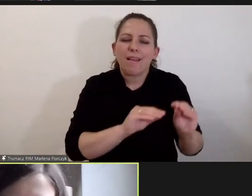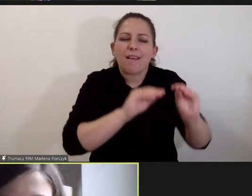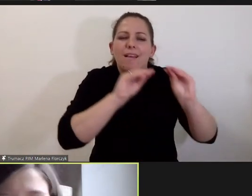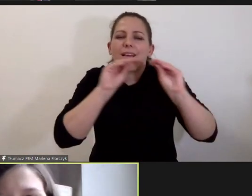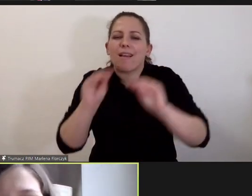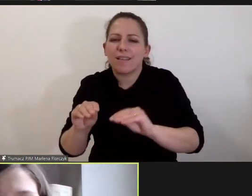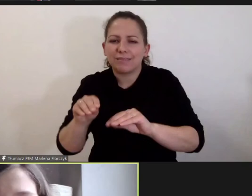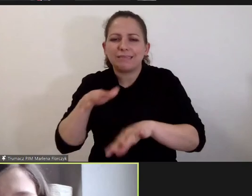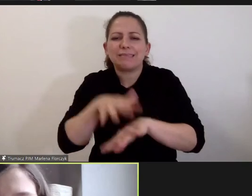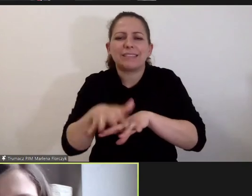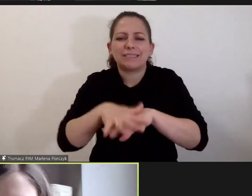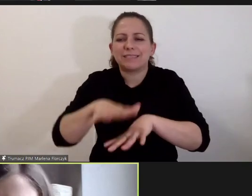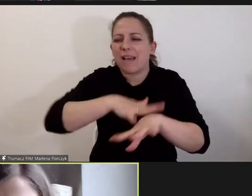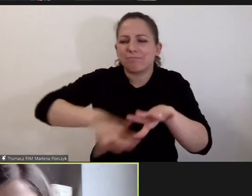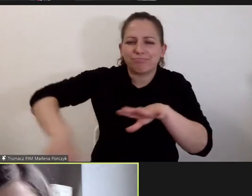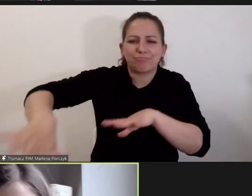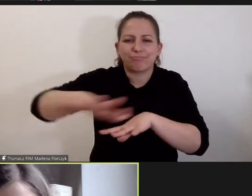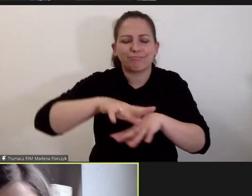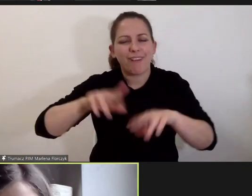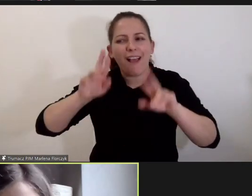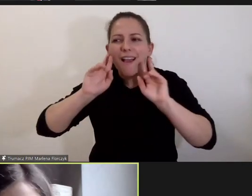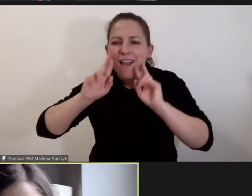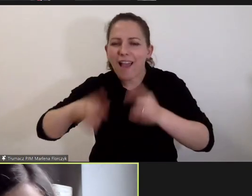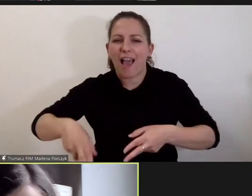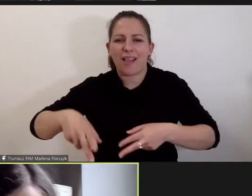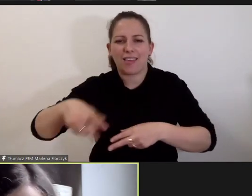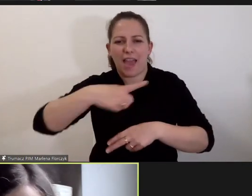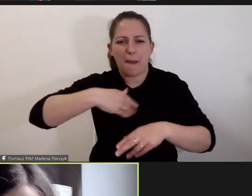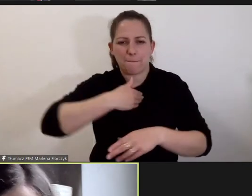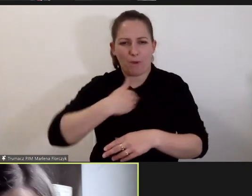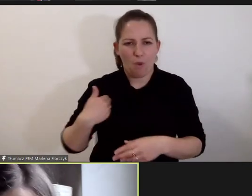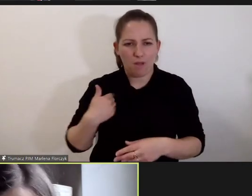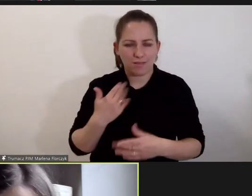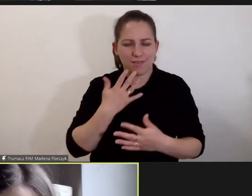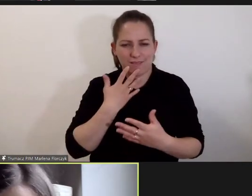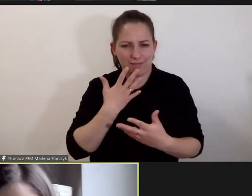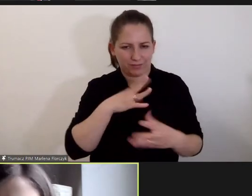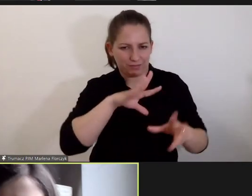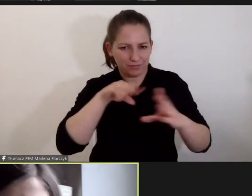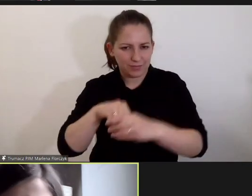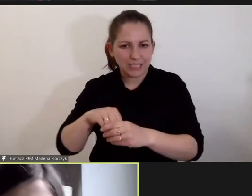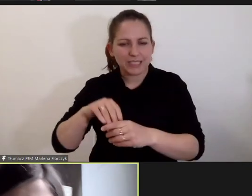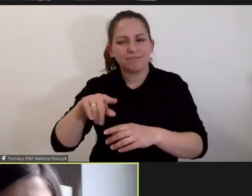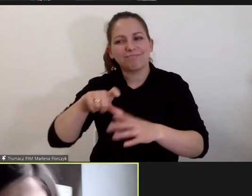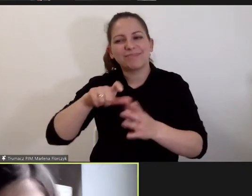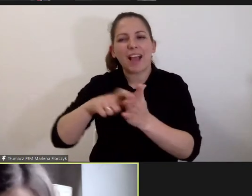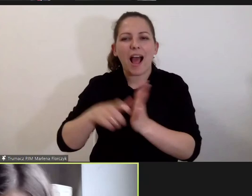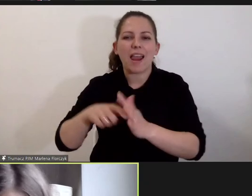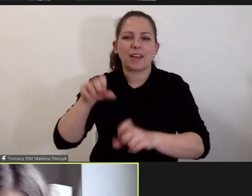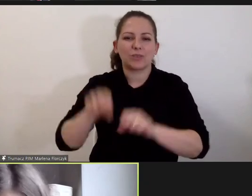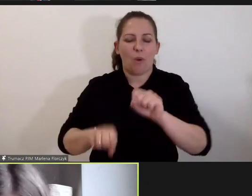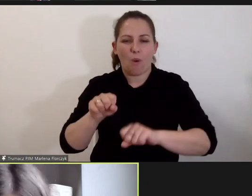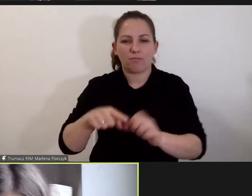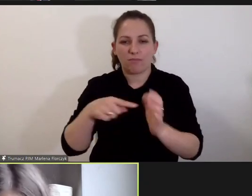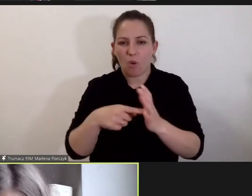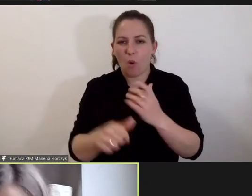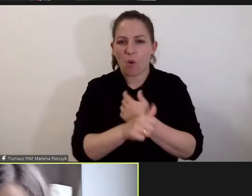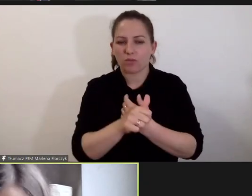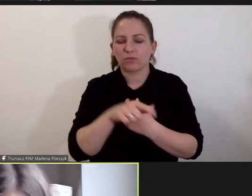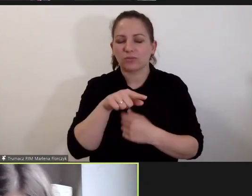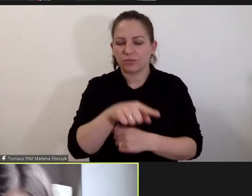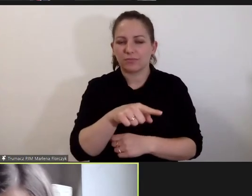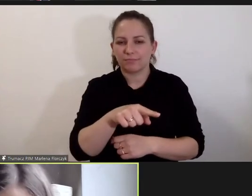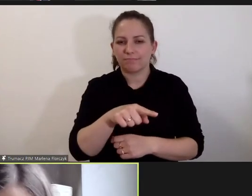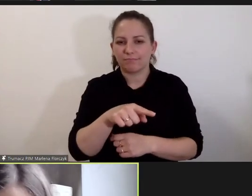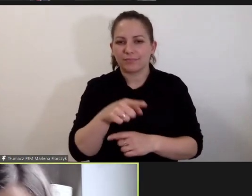systemu krajowego i na realia polskiej sali sądowej, jeśli chodzi o tą optykę